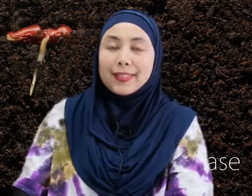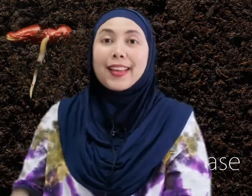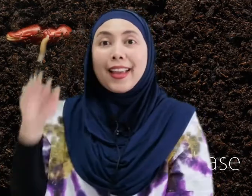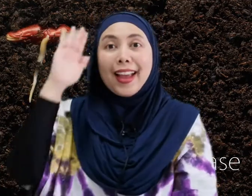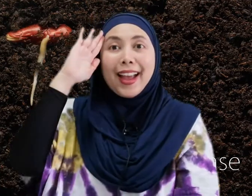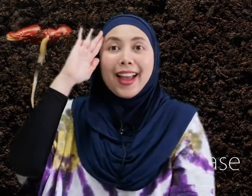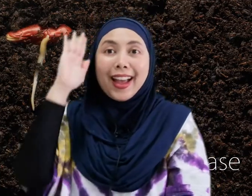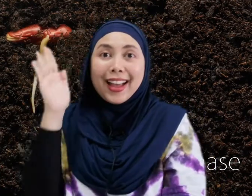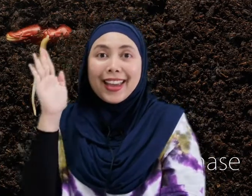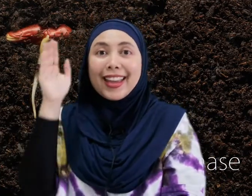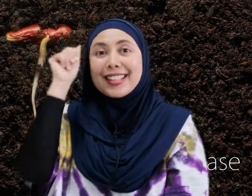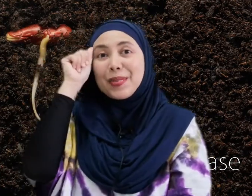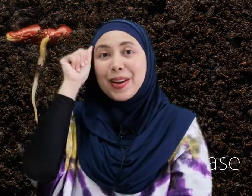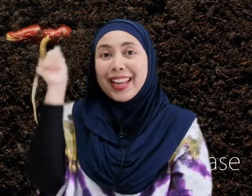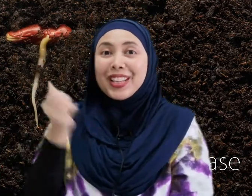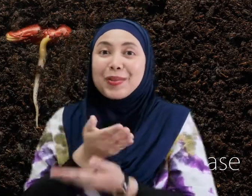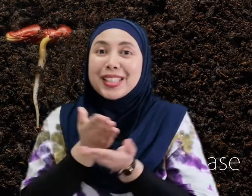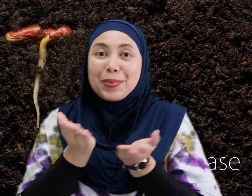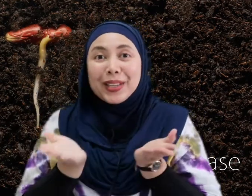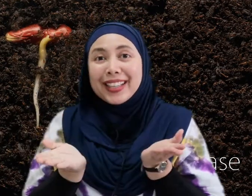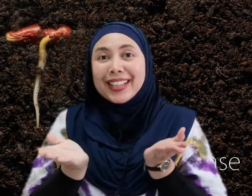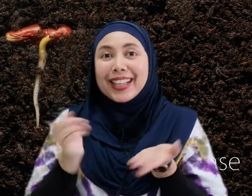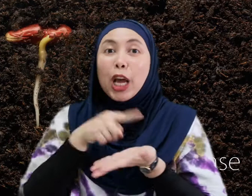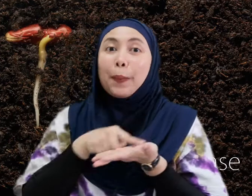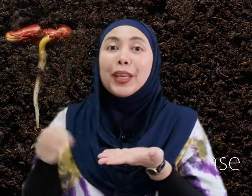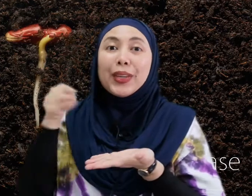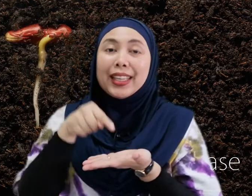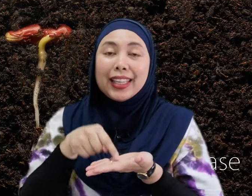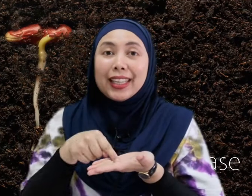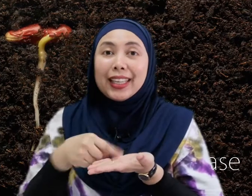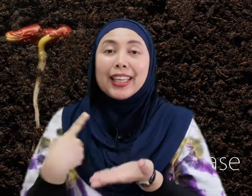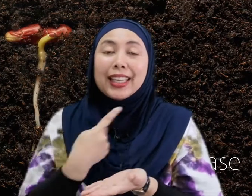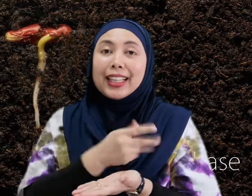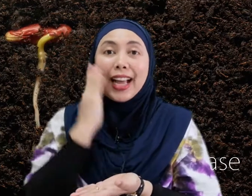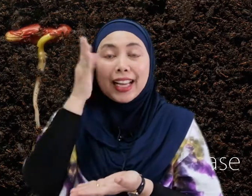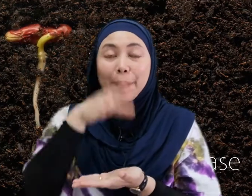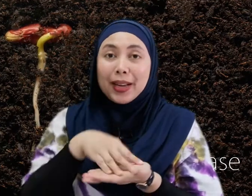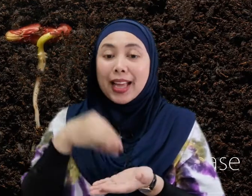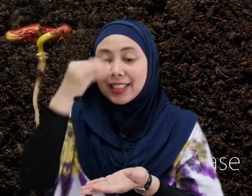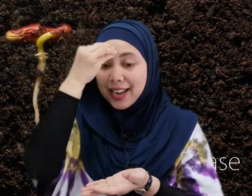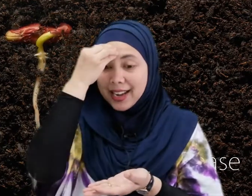Hai Assalamualaikum semua Minggu ini kita akan belajar